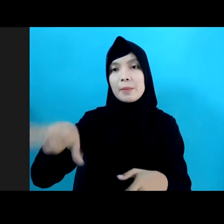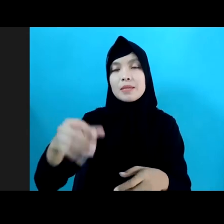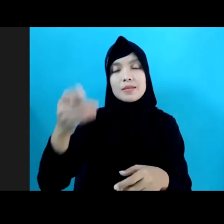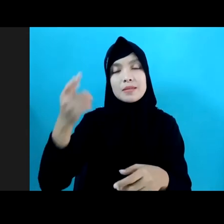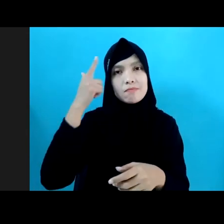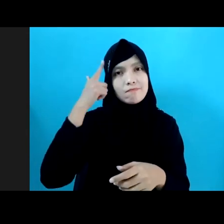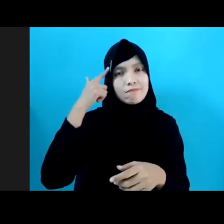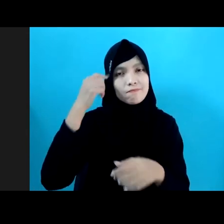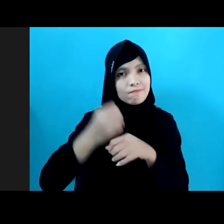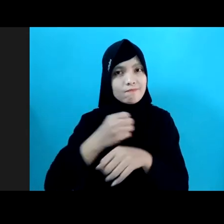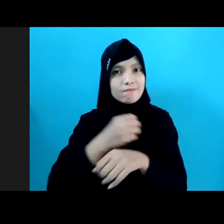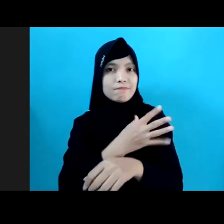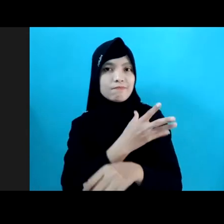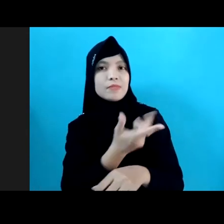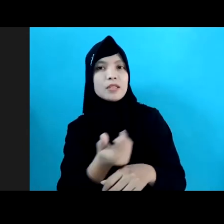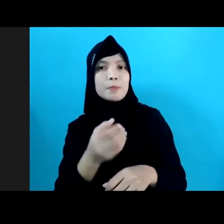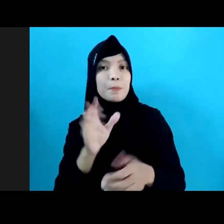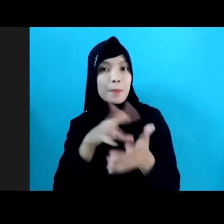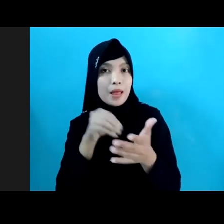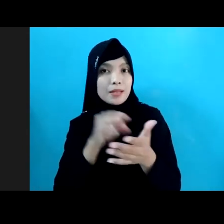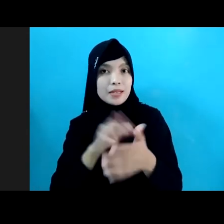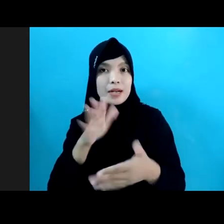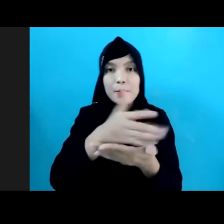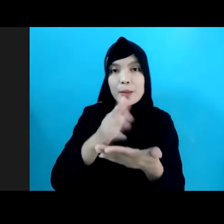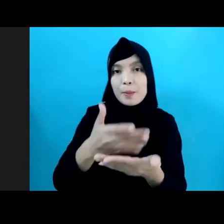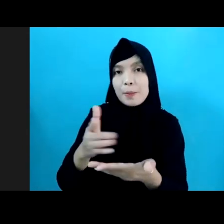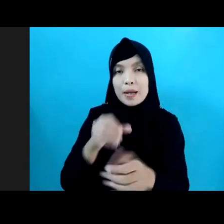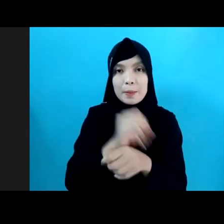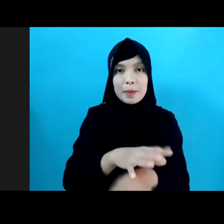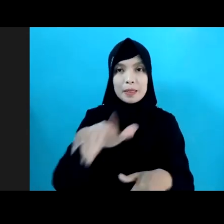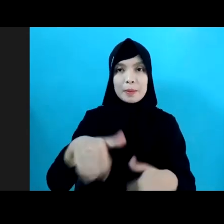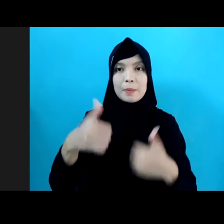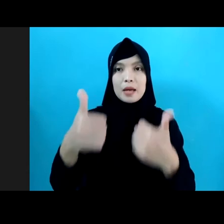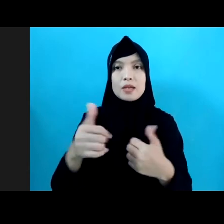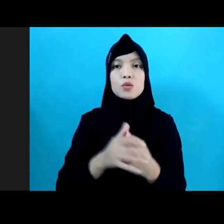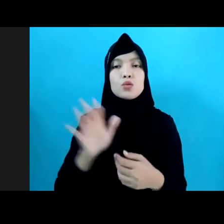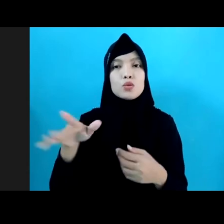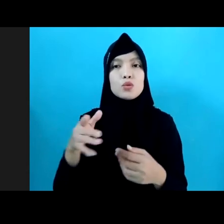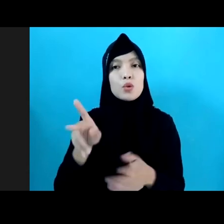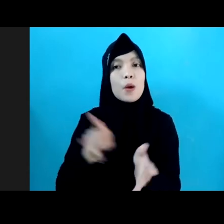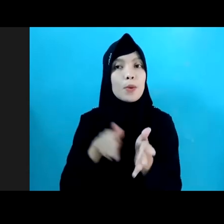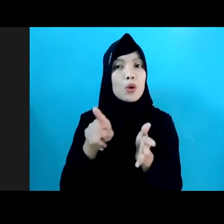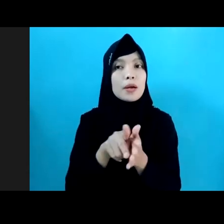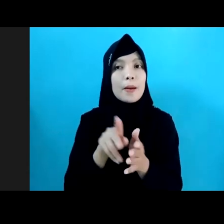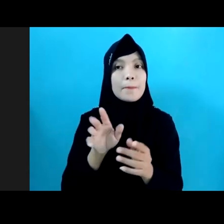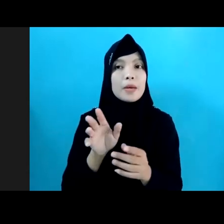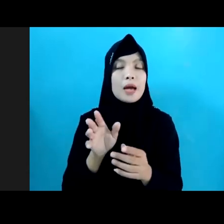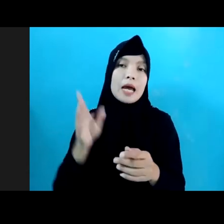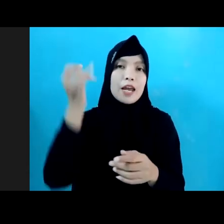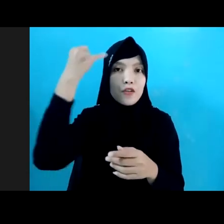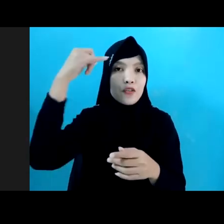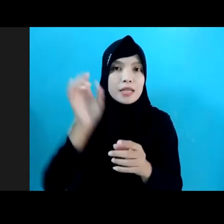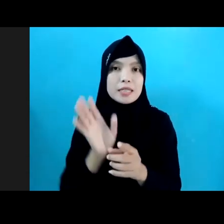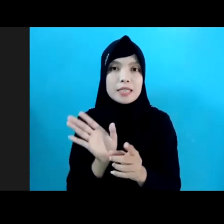dan berbagi praktek baik untuk memperluas cakupan dan implementasi program inovasi pemenuhan hak anak di